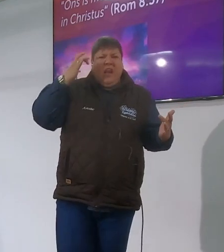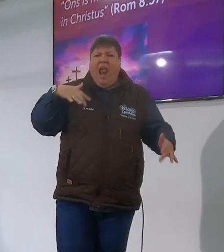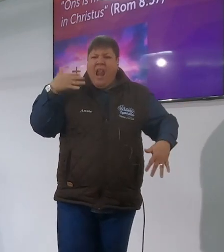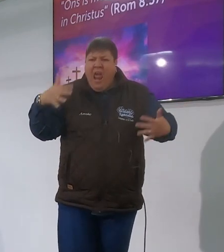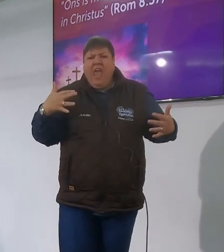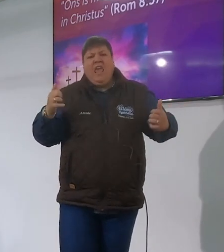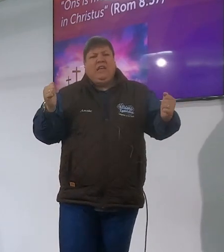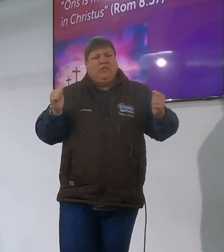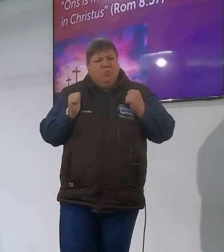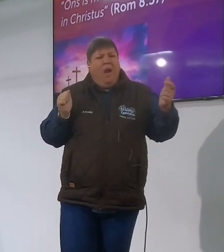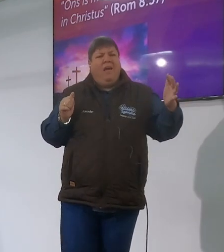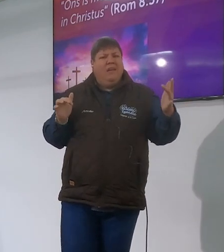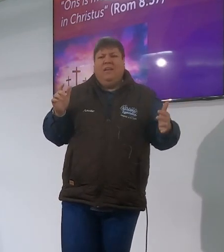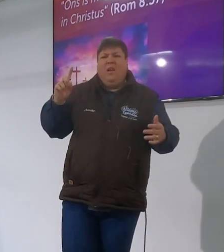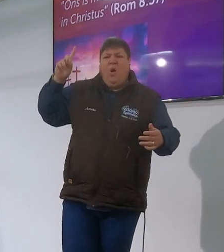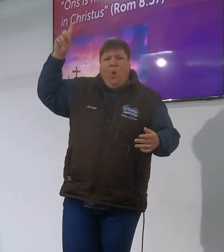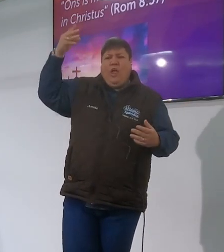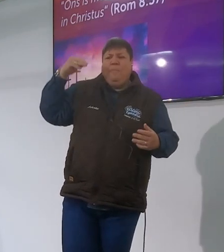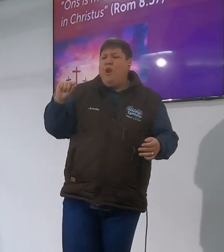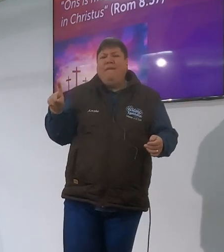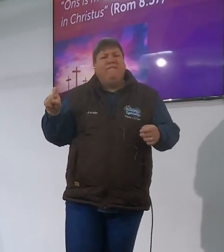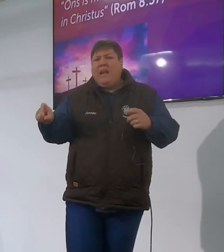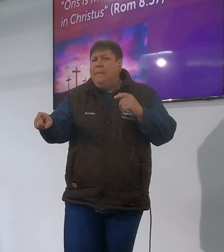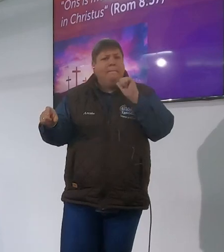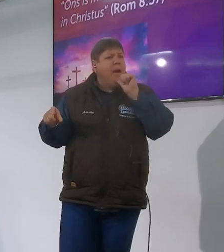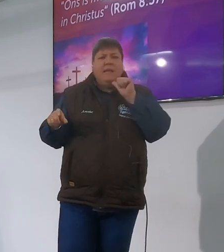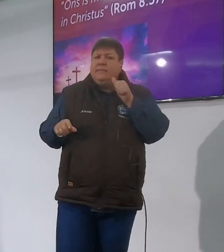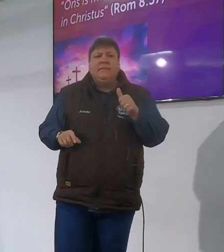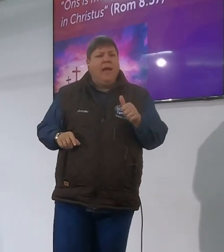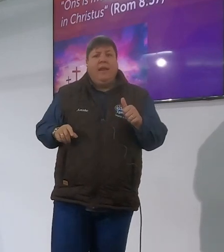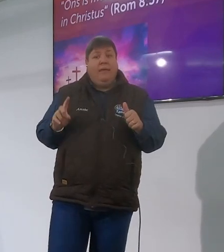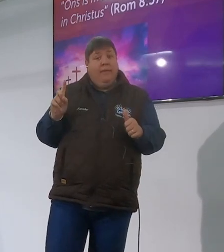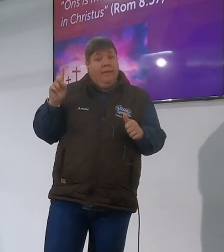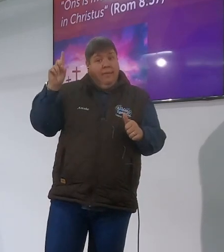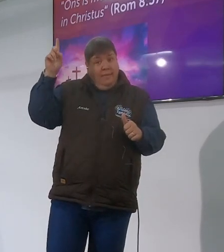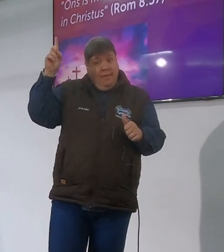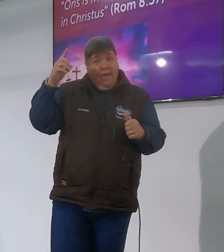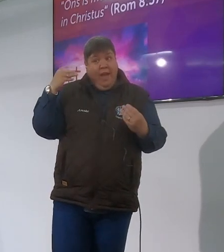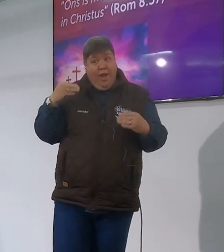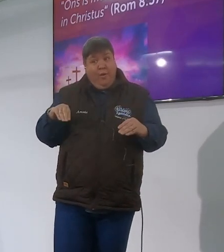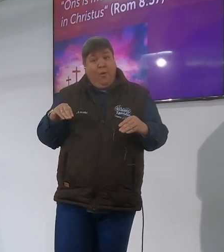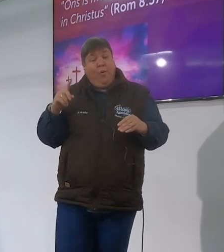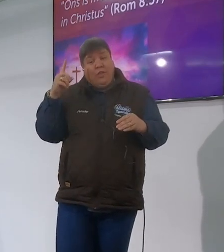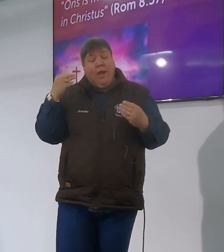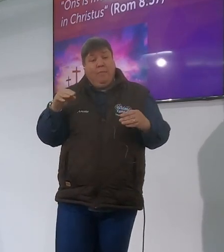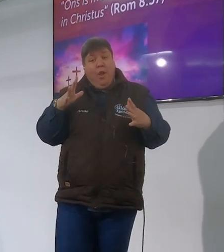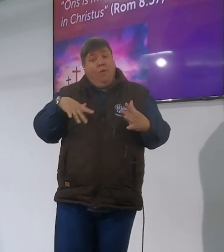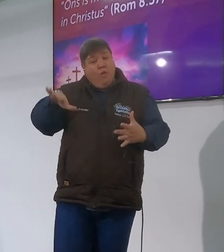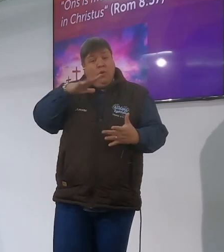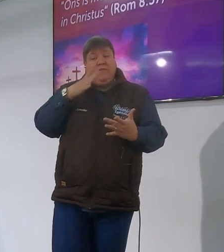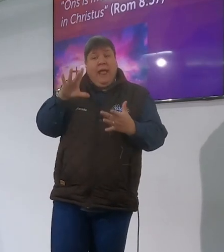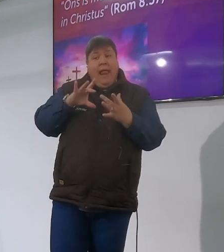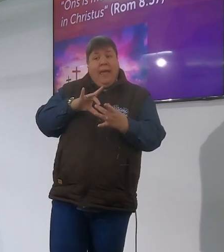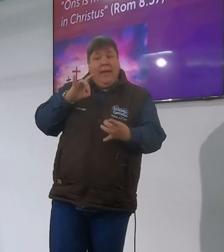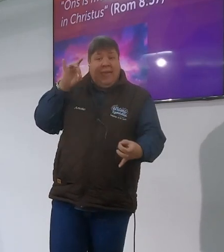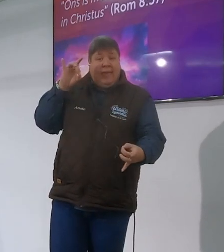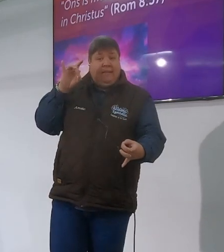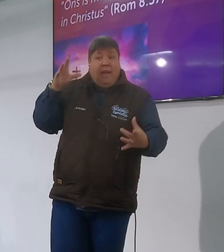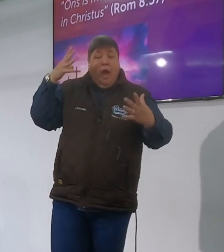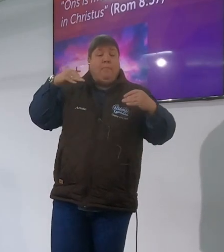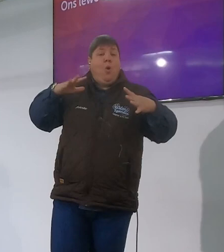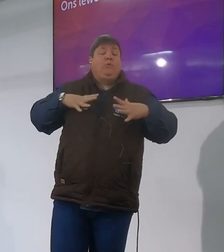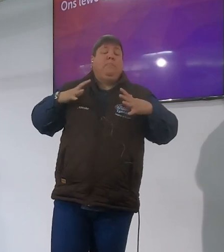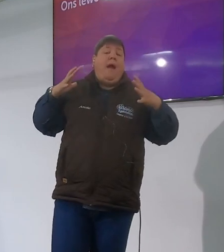niemand hierdie worm wat God gebruik het om iets te wees en as God dit kon doen hoeveel kan hy in ons doen wat die heilige gees het sê mykie prijs die heren toe